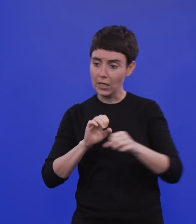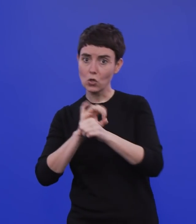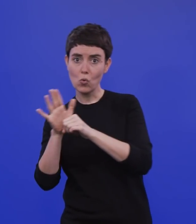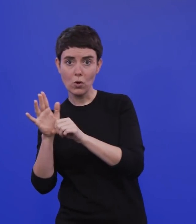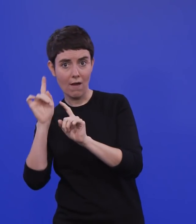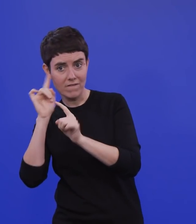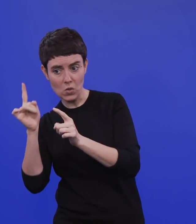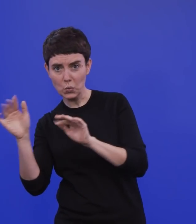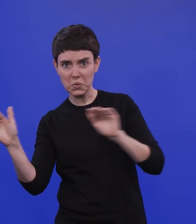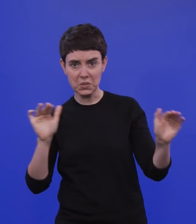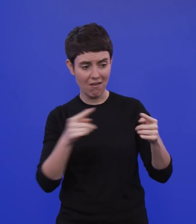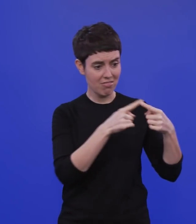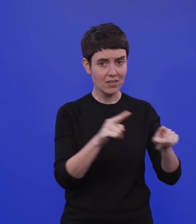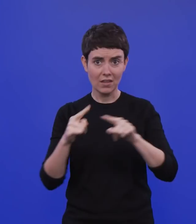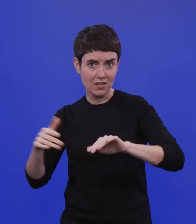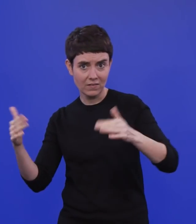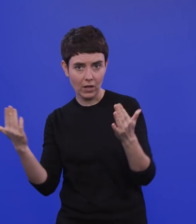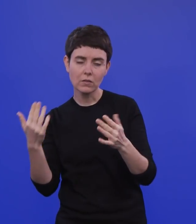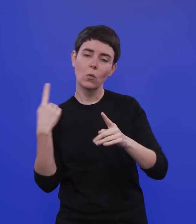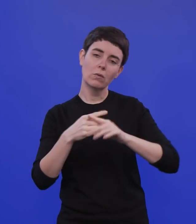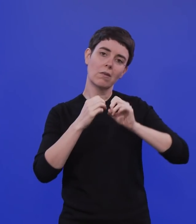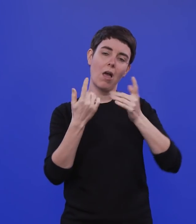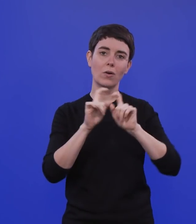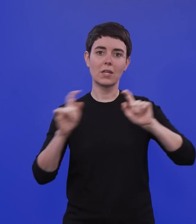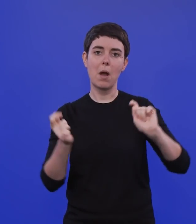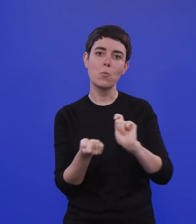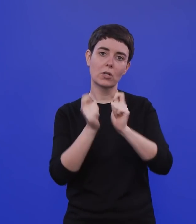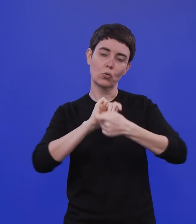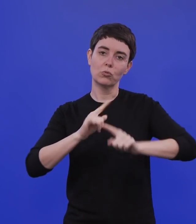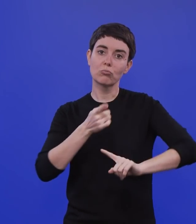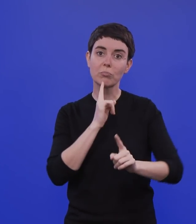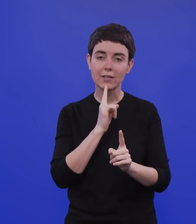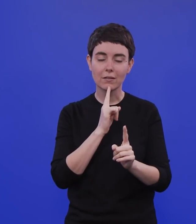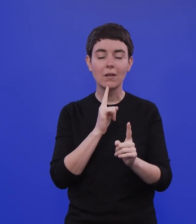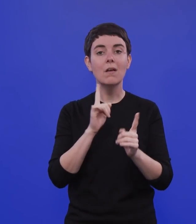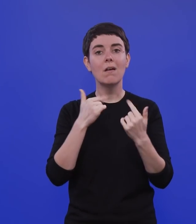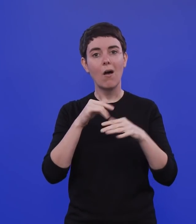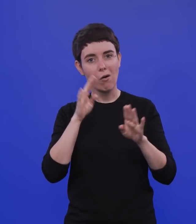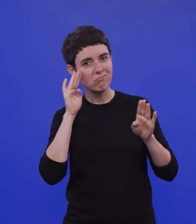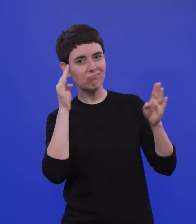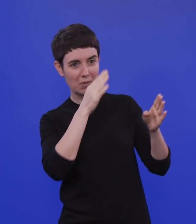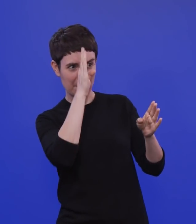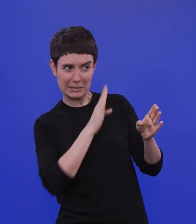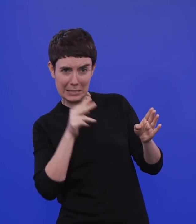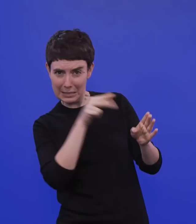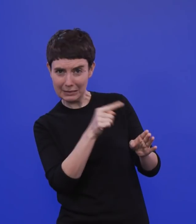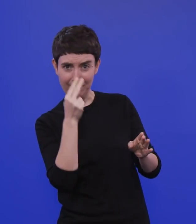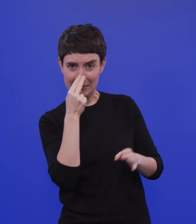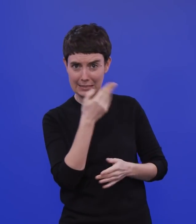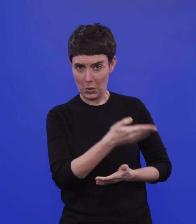natürlich wollen wir die Mutanten nicht aus dem Blick verlieren. Da lohnt es sich auch, Brasilien ein bisschen genauer unter die Lupe zu nehmen. Und all das tue ich wie